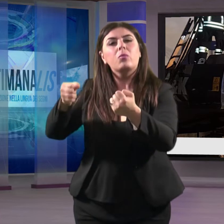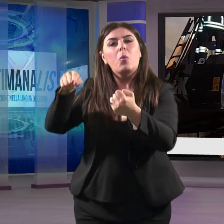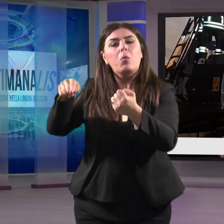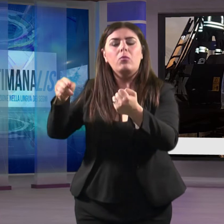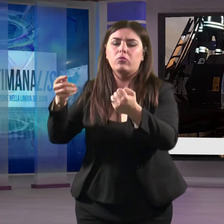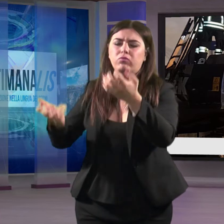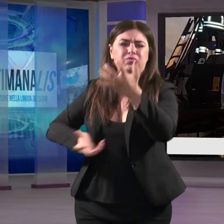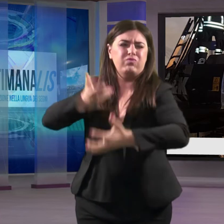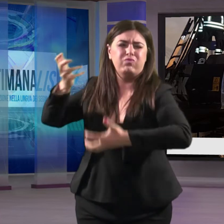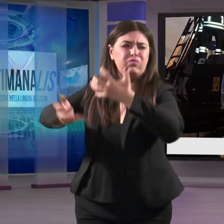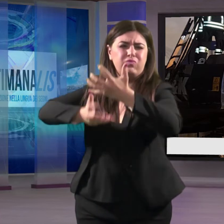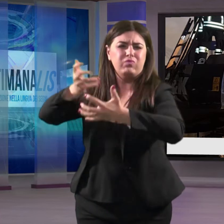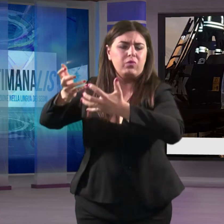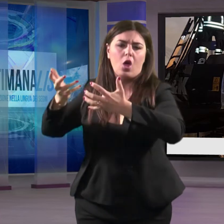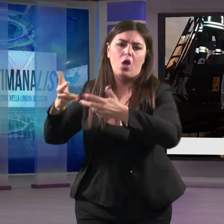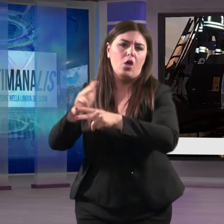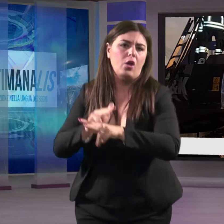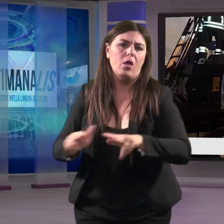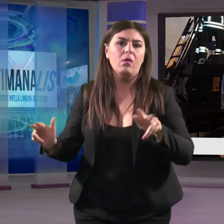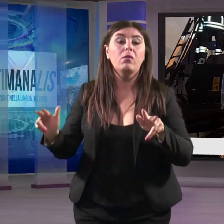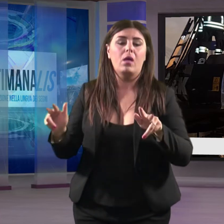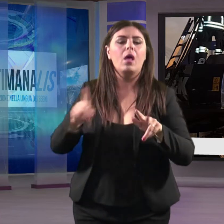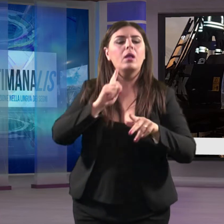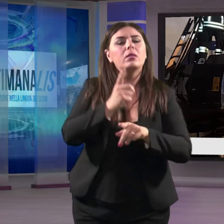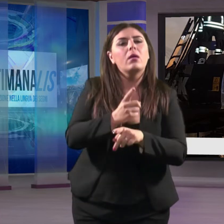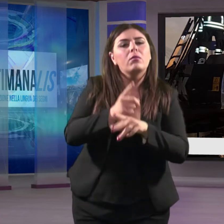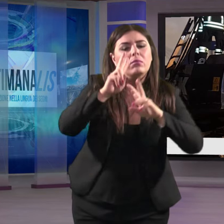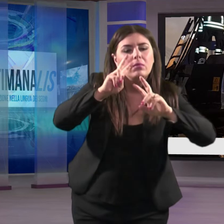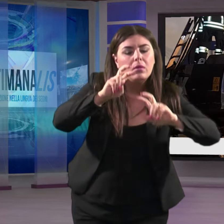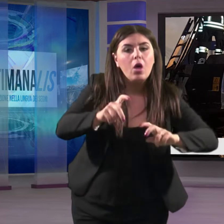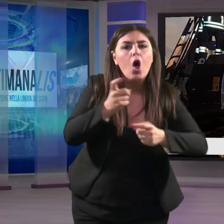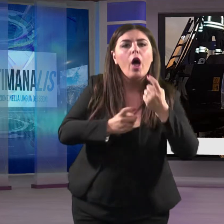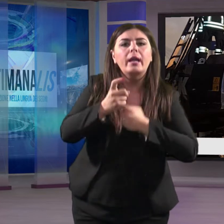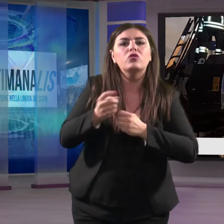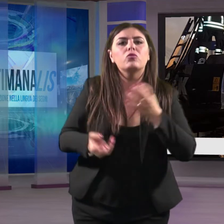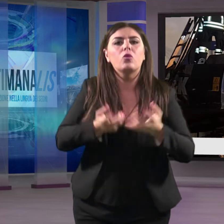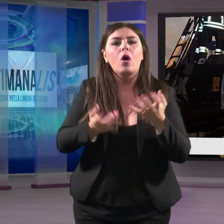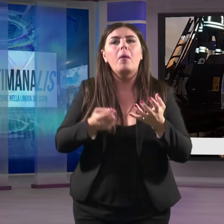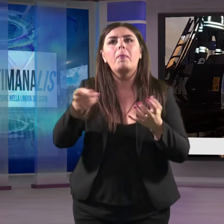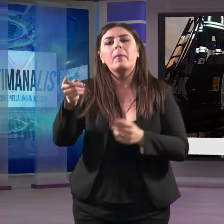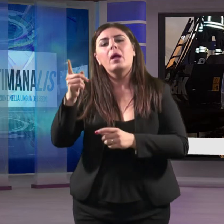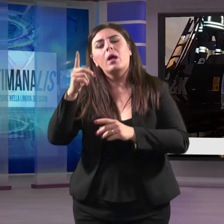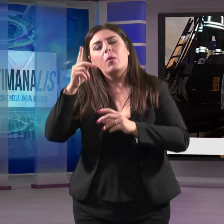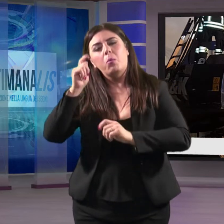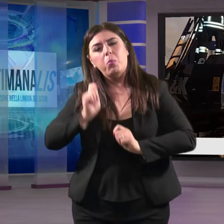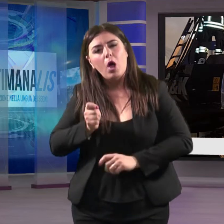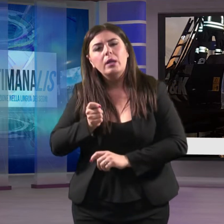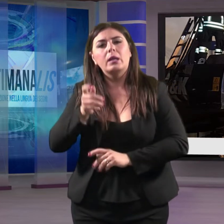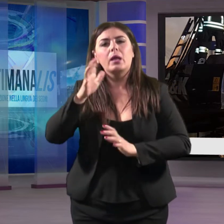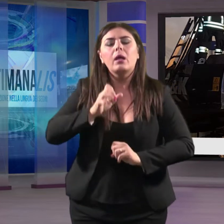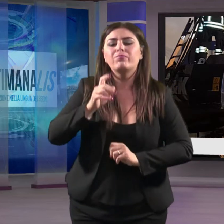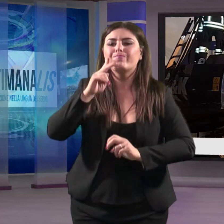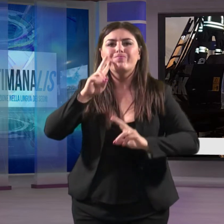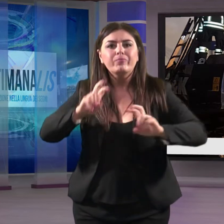avvolta dalle fiamme. Si indaga per stabilire l'origine dell'incendio perché gli inquirenti non escludono nessuna